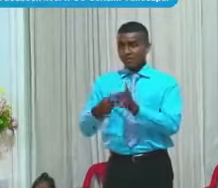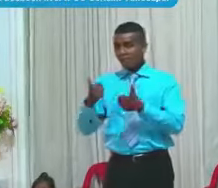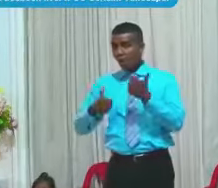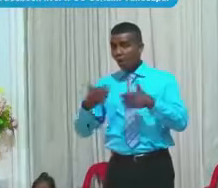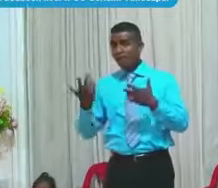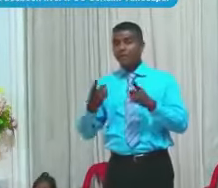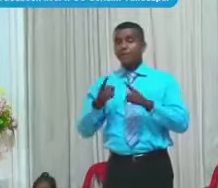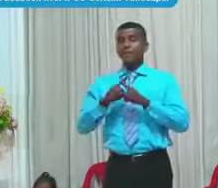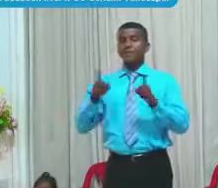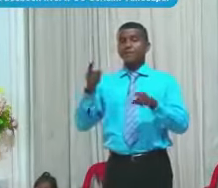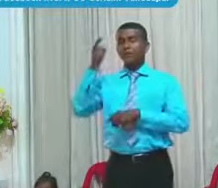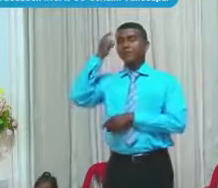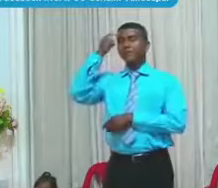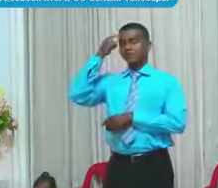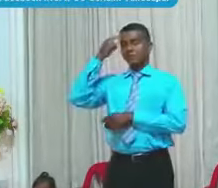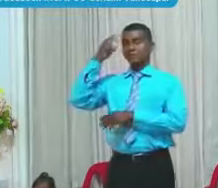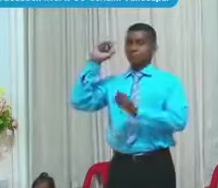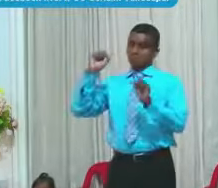corderos